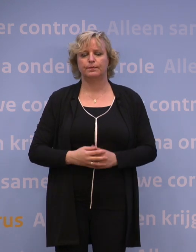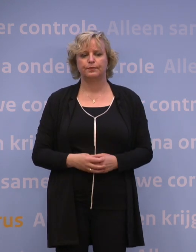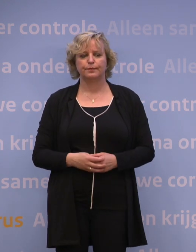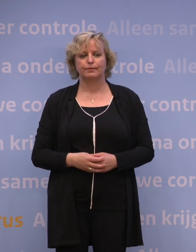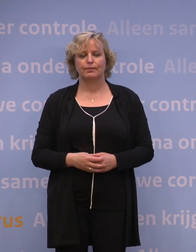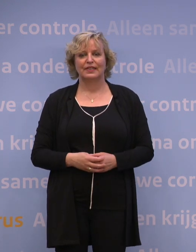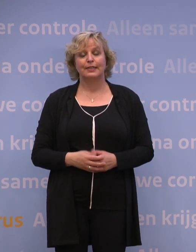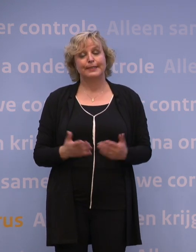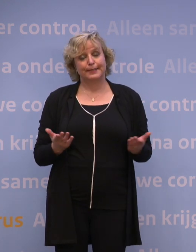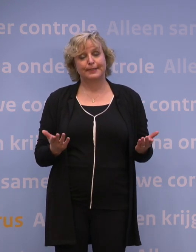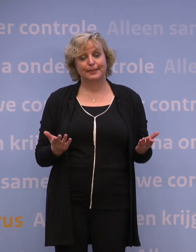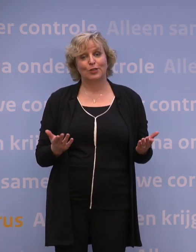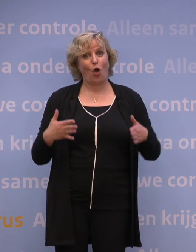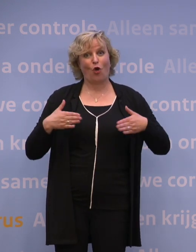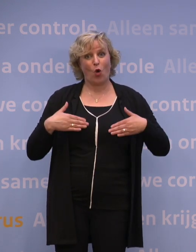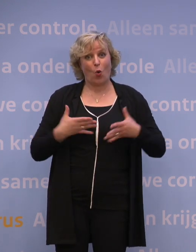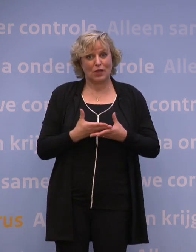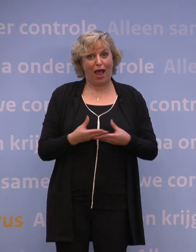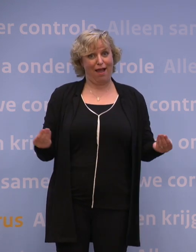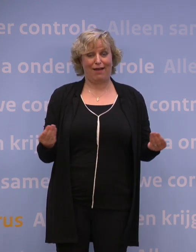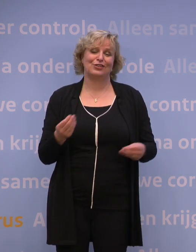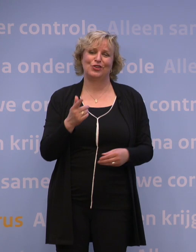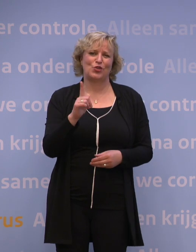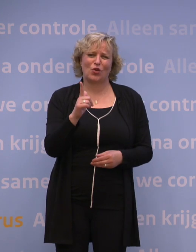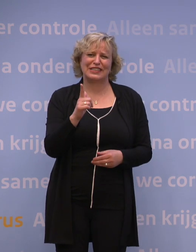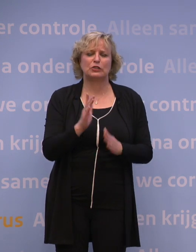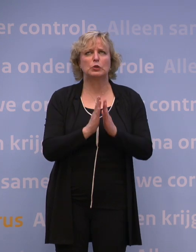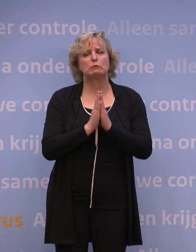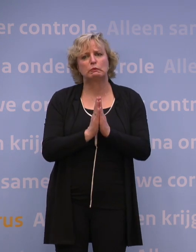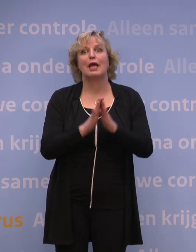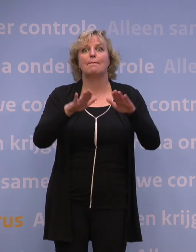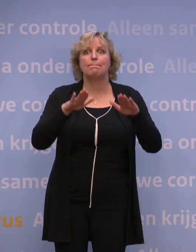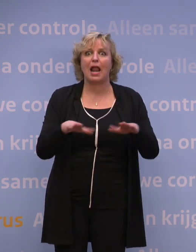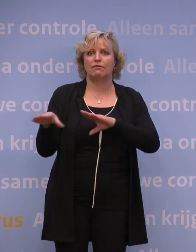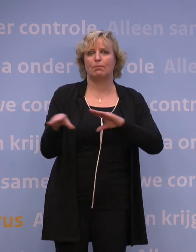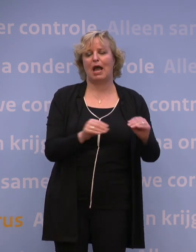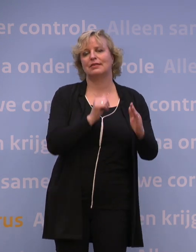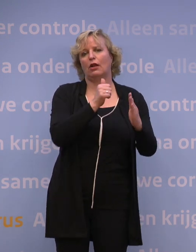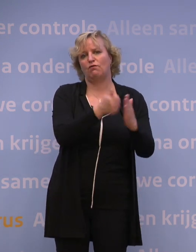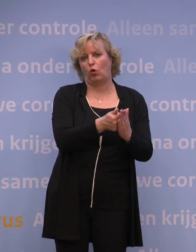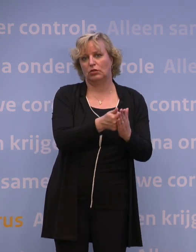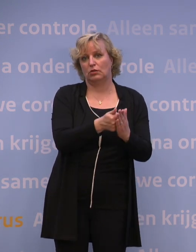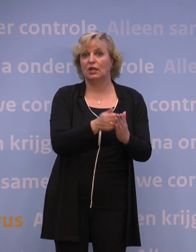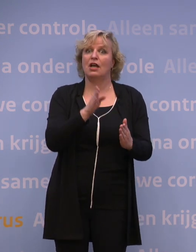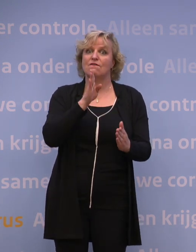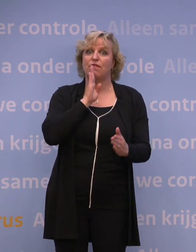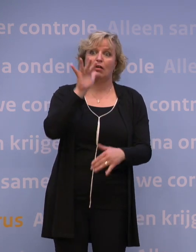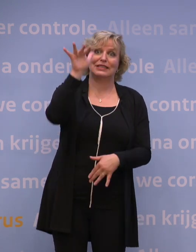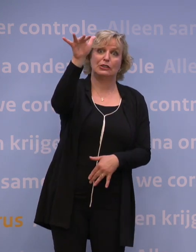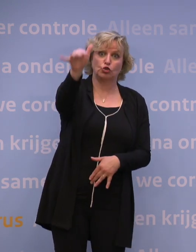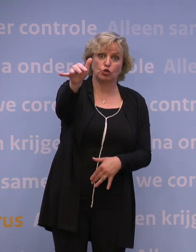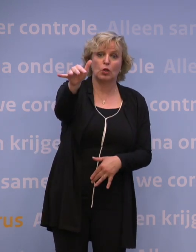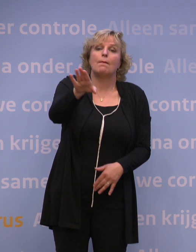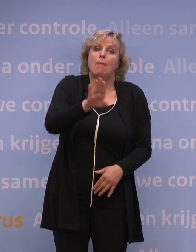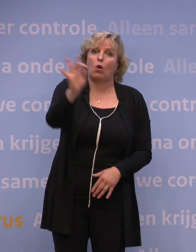Ik kan het niet genoeg benadrukken. Corona is nog niet weg. Dus blijf je aan de maatregelen houden als je op vakantie bent en bij